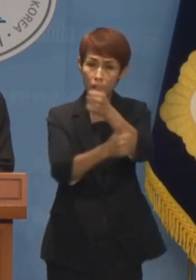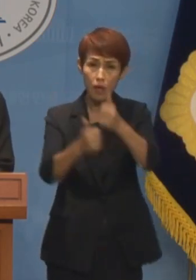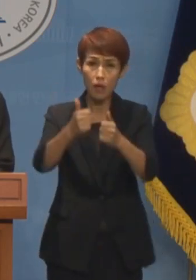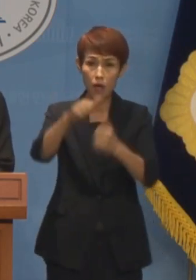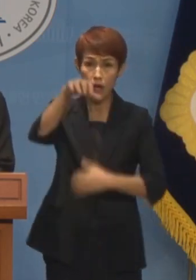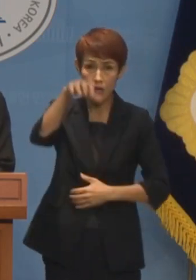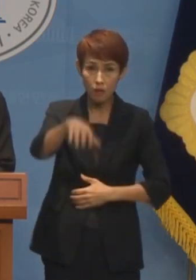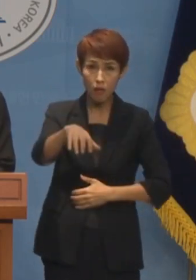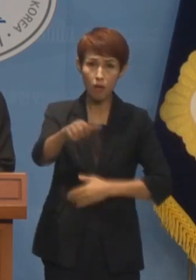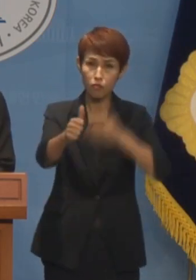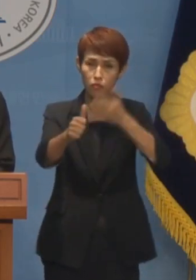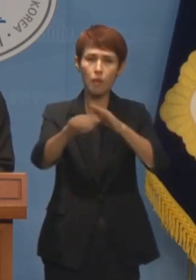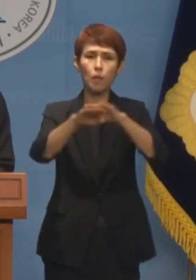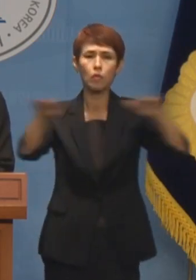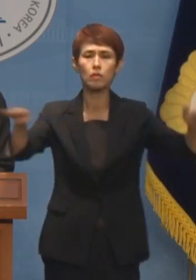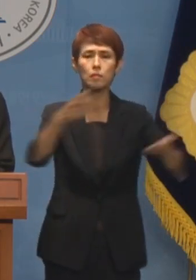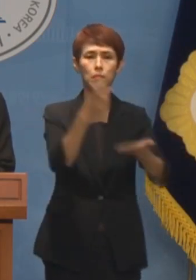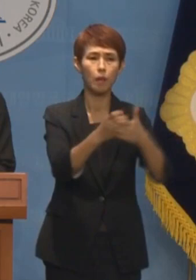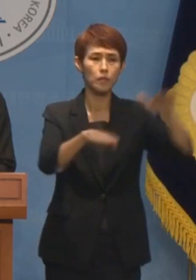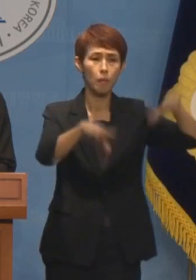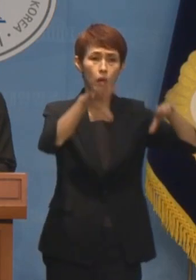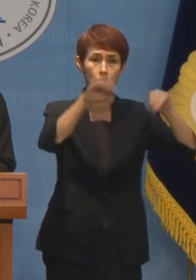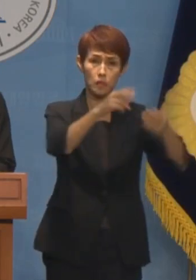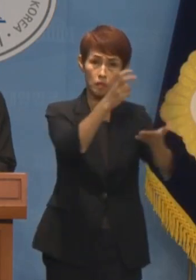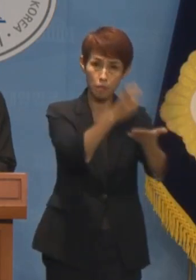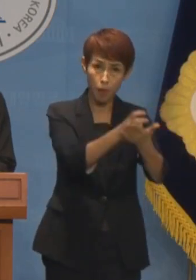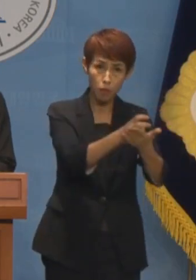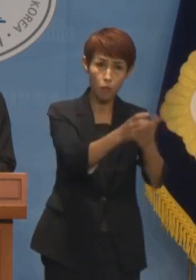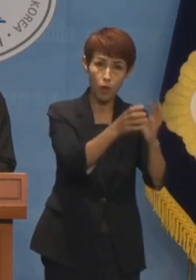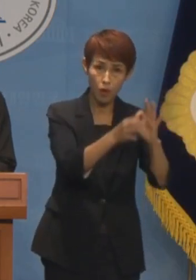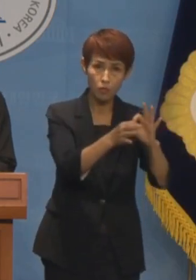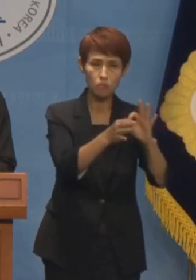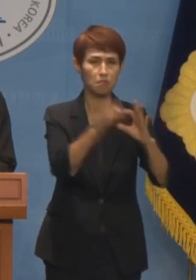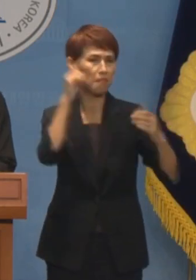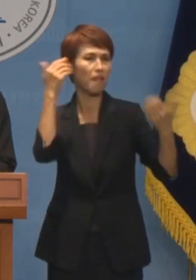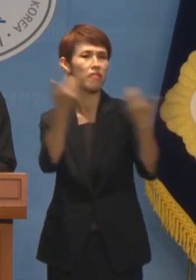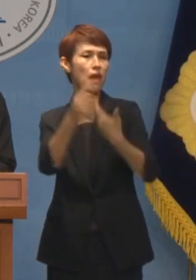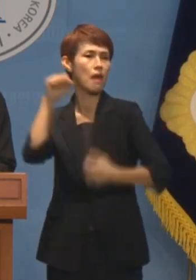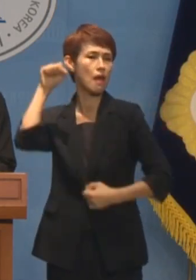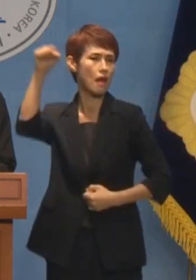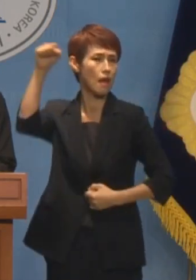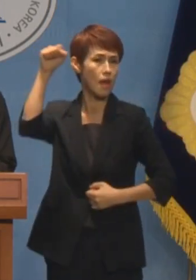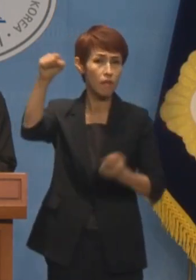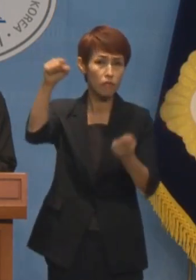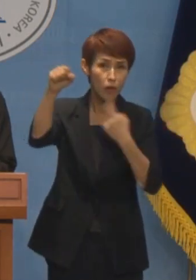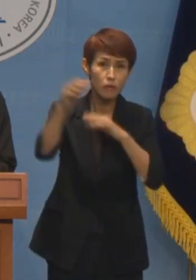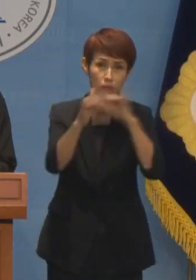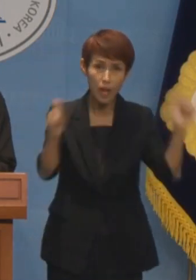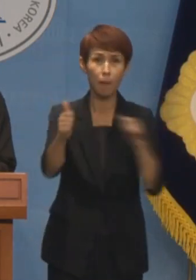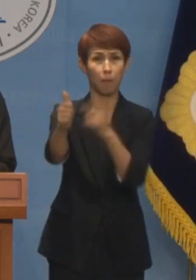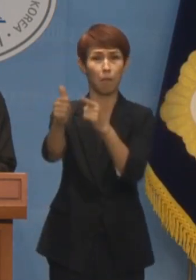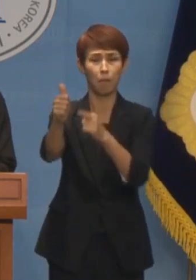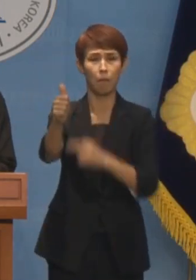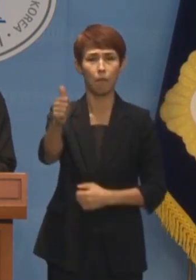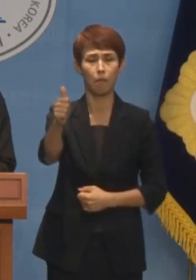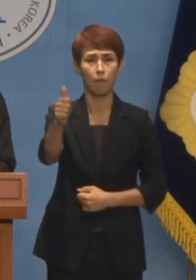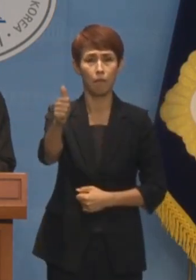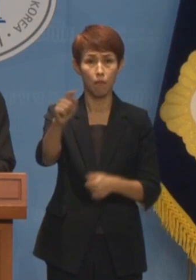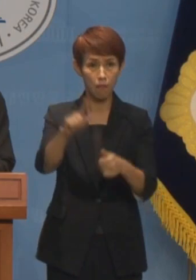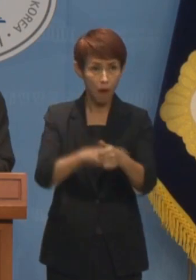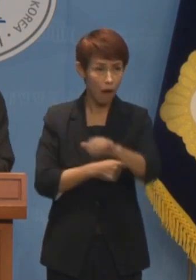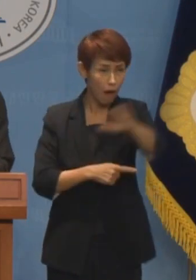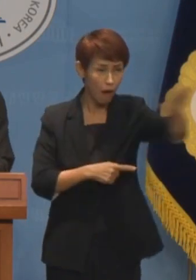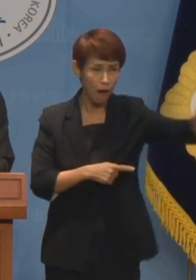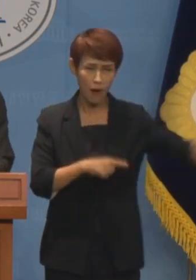권고해온 평등법, 차별금지법에 대해서도 재정반대운동에 앞장섰던 것 때문에 많은